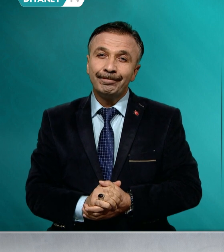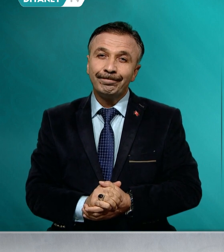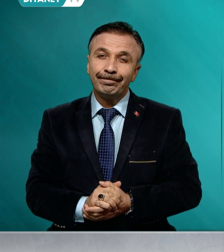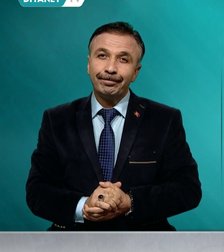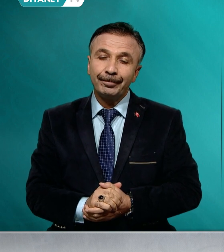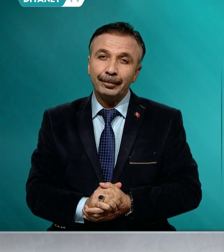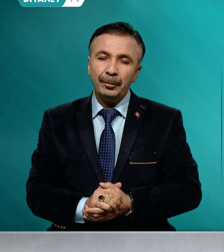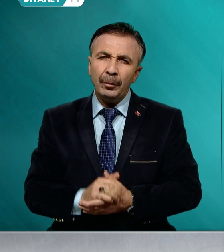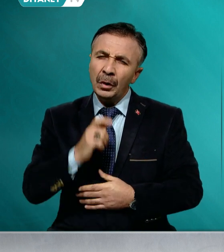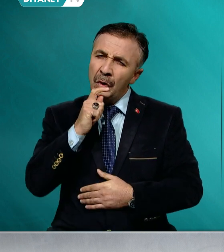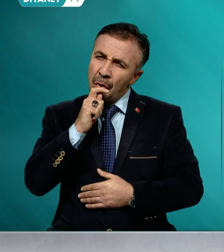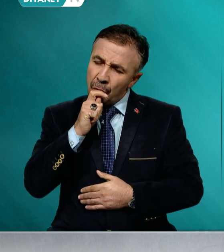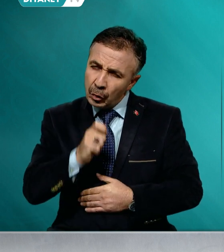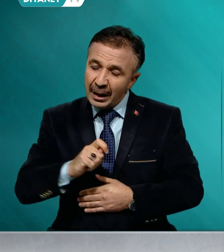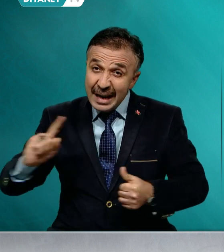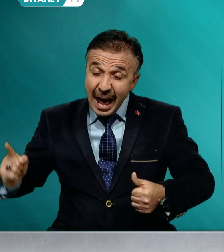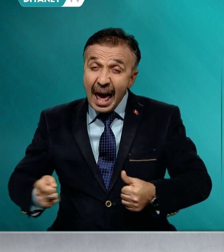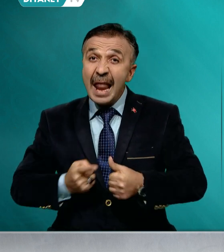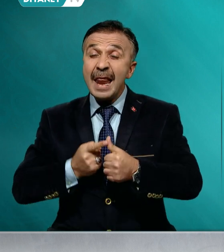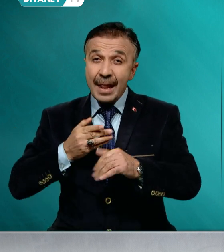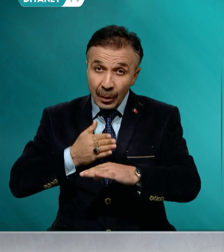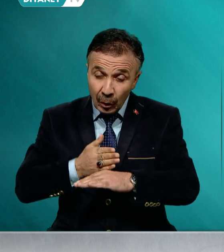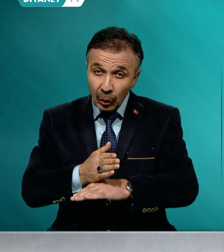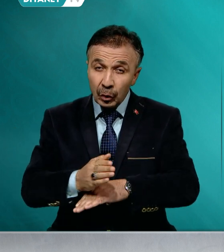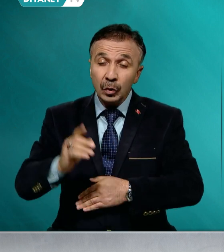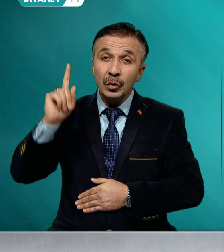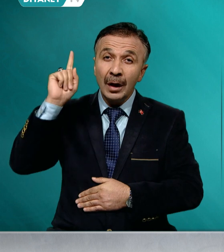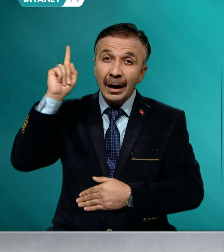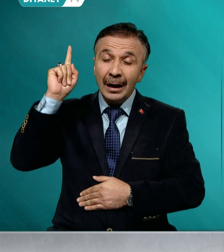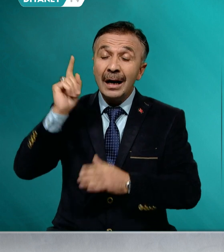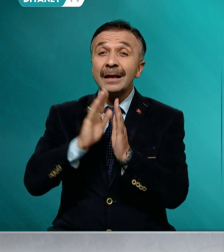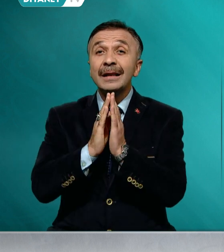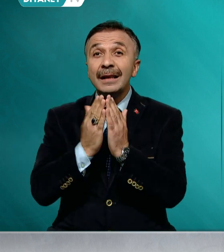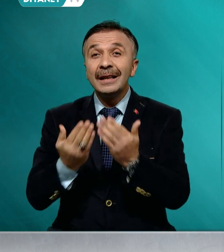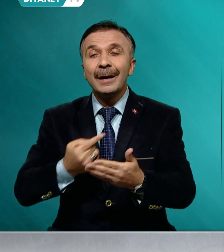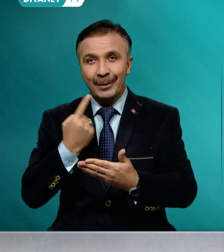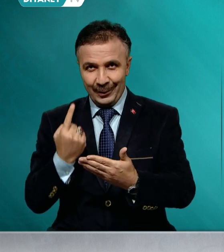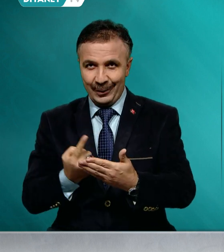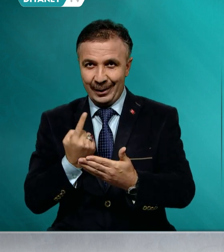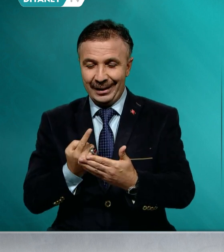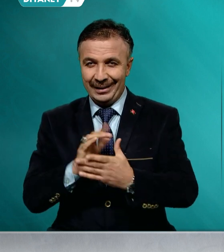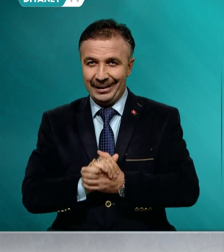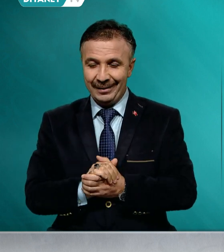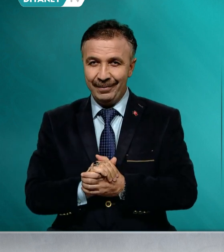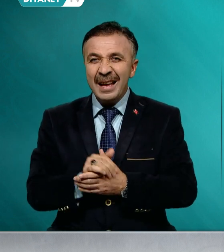Sözlerin en doğrusu Allah'ın kitabıdır. Rehberliğin en güzeli